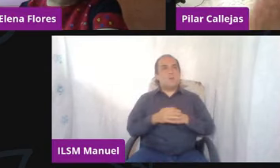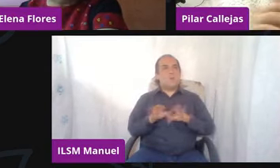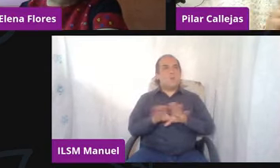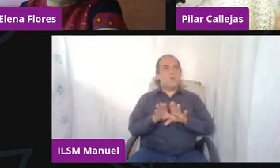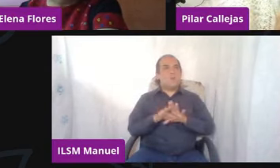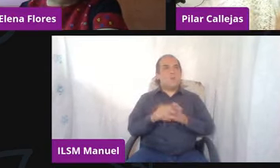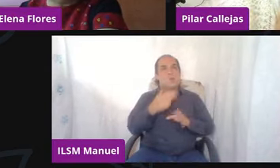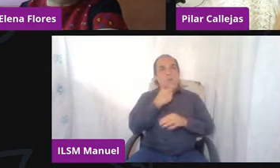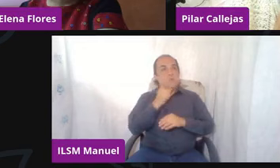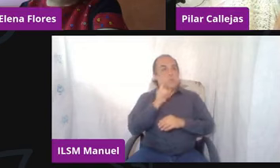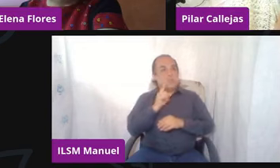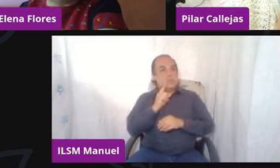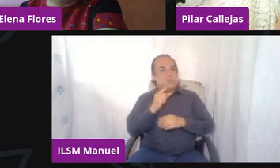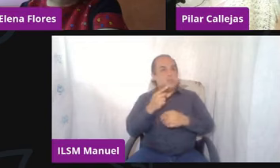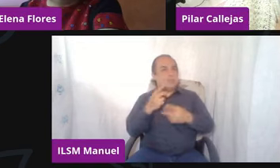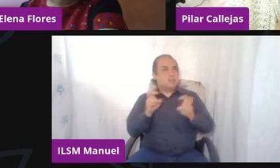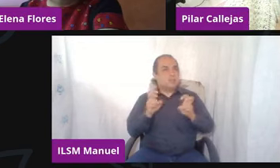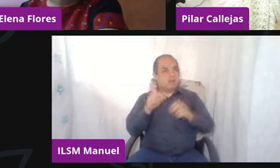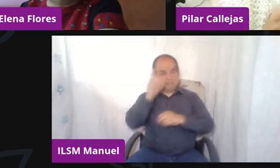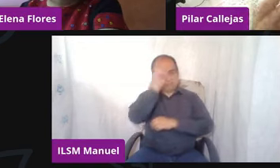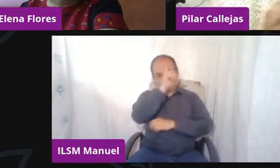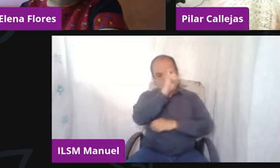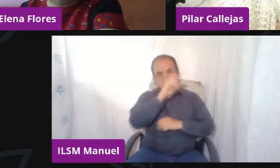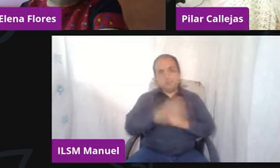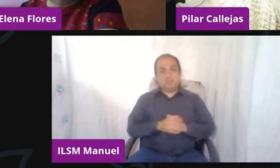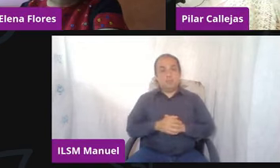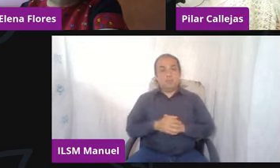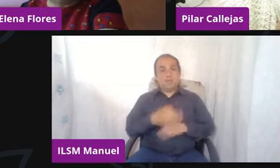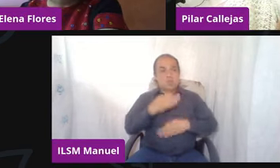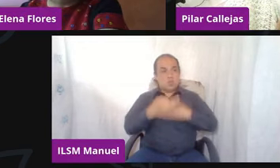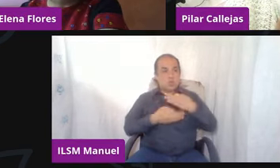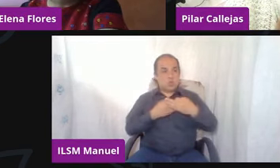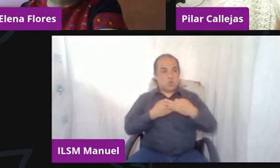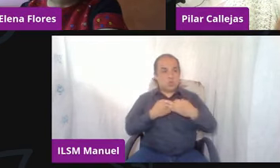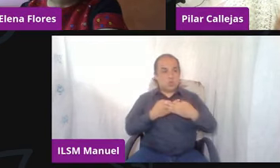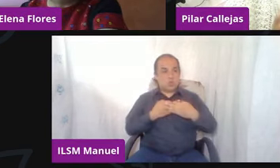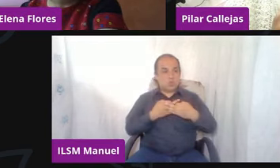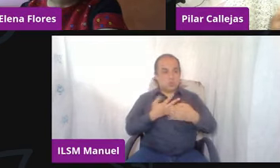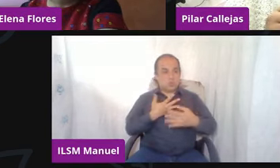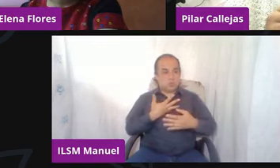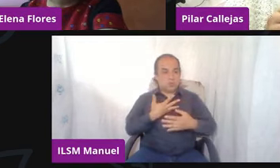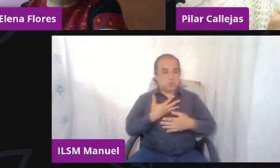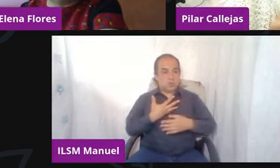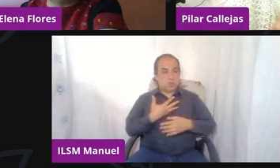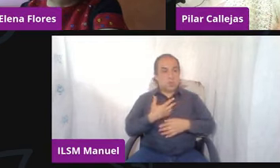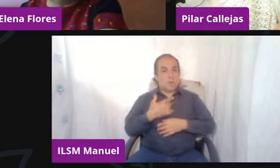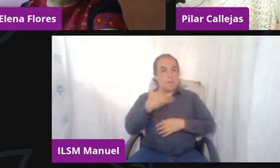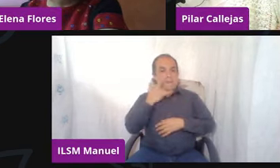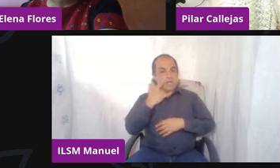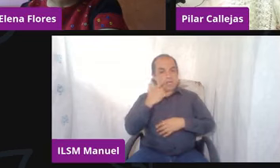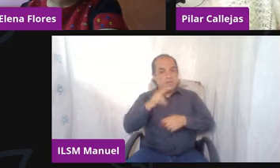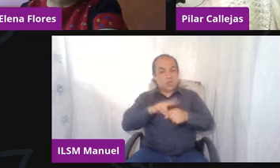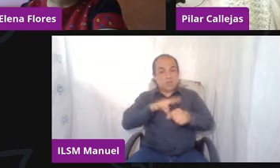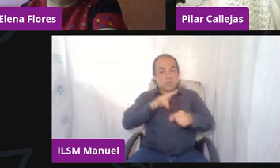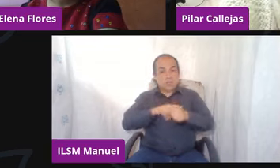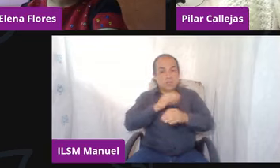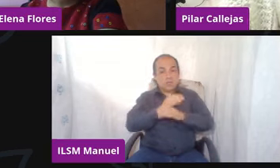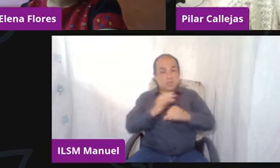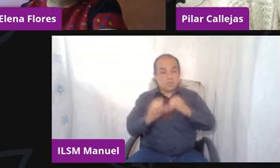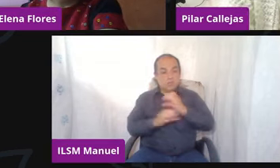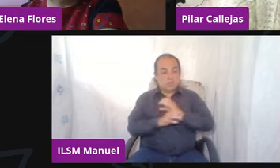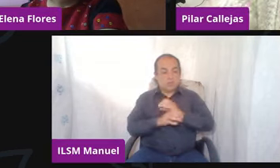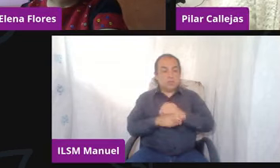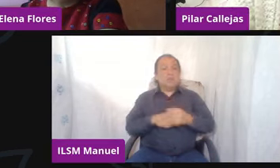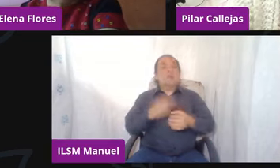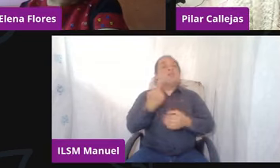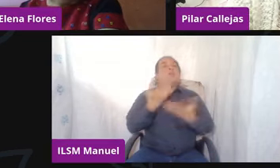ya está como más ya todos los movimientos que tenemos para normalizar todas estas cosas qué se tiene que hacer